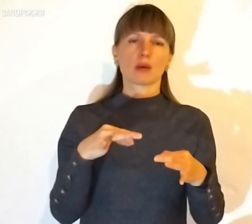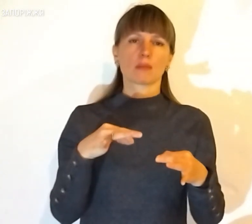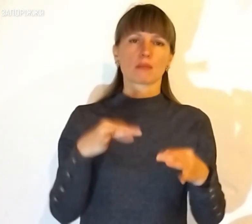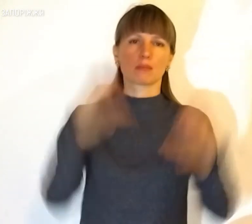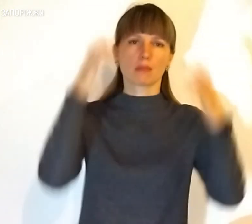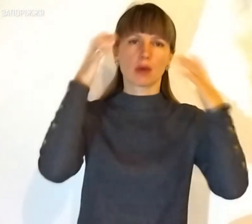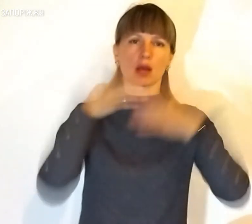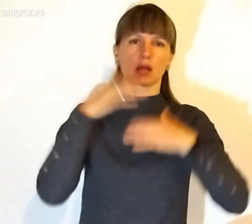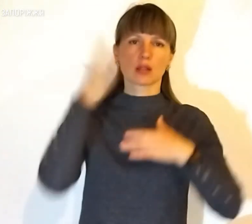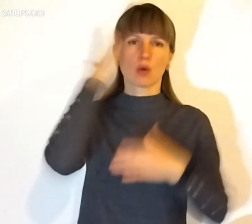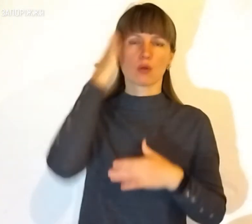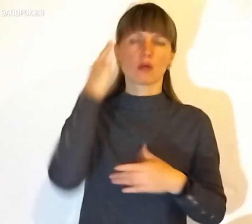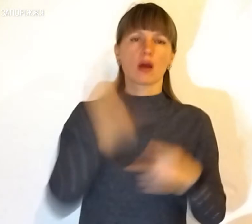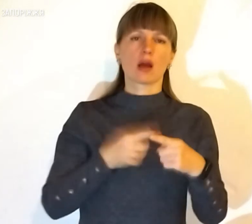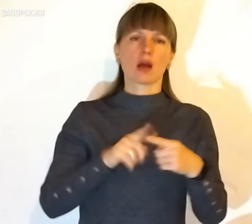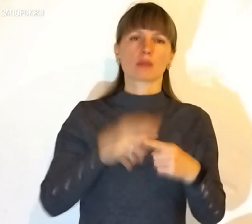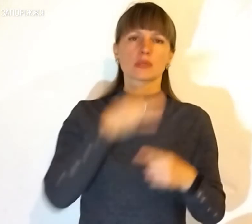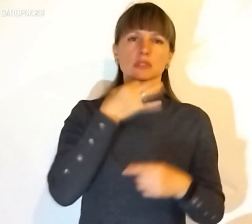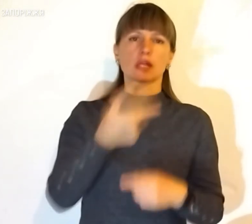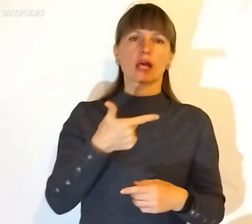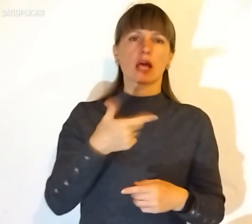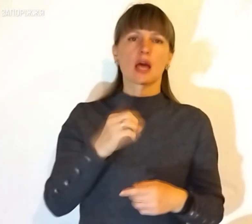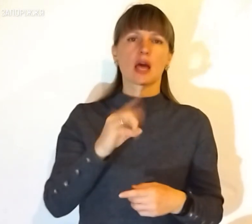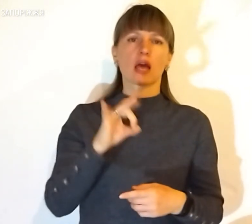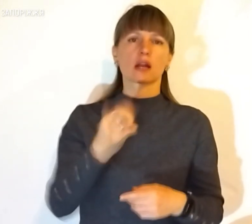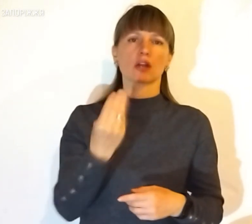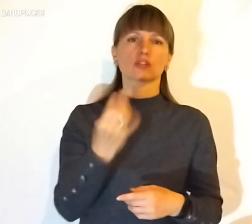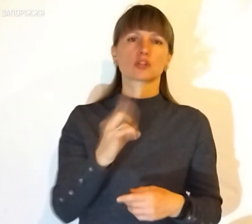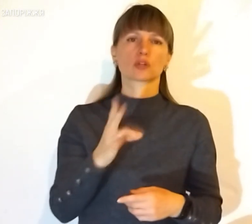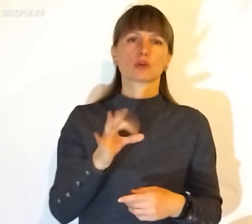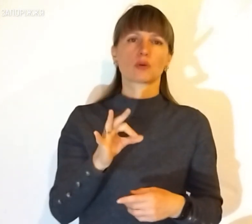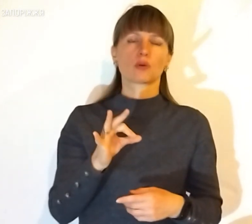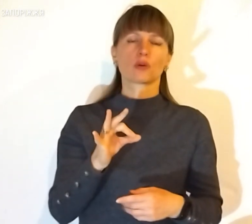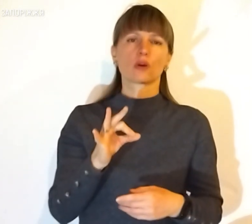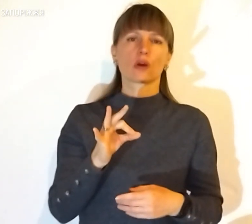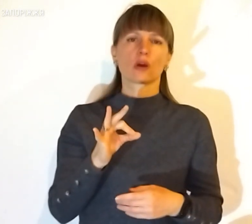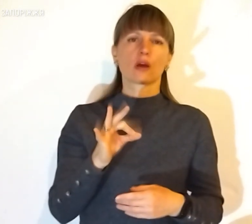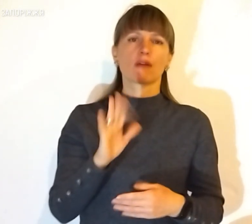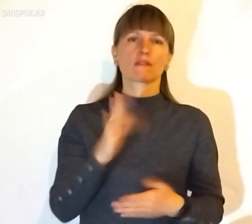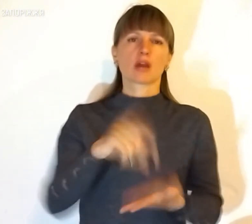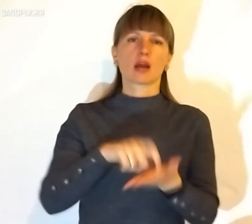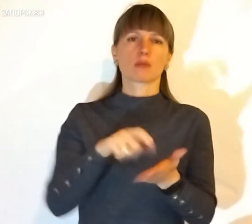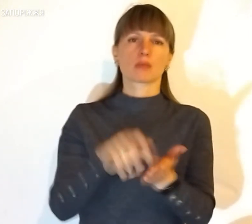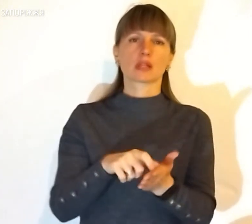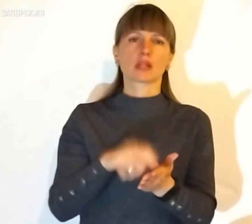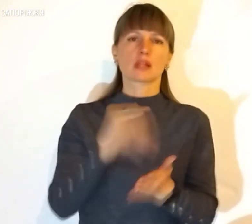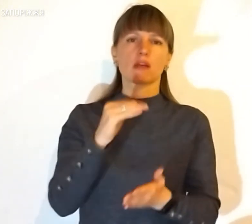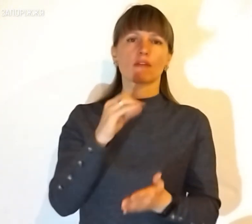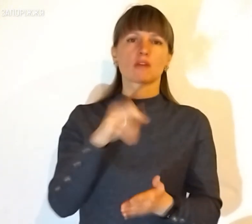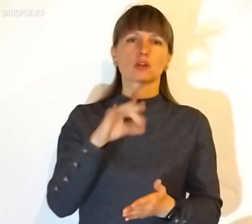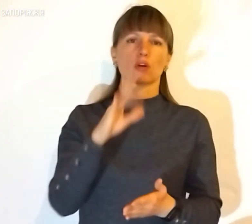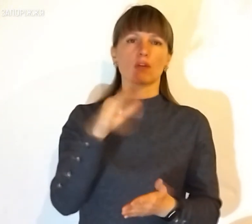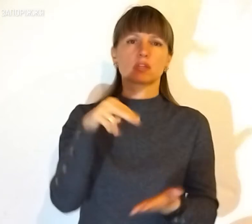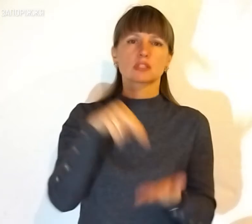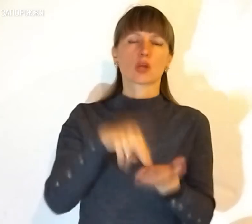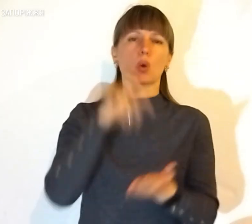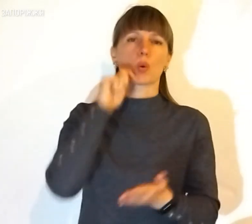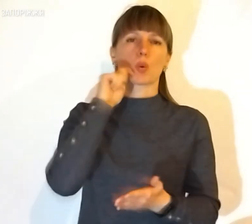пакет. Про це заявив Антон Гращенко. В кабінеті Івана Федорова стояв український